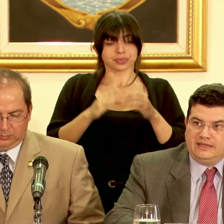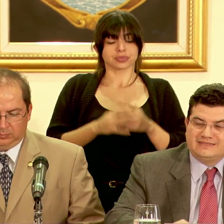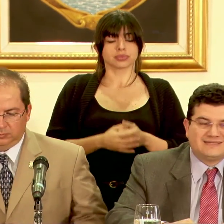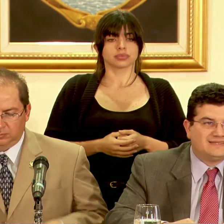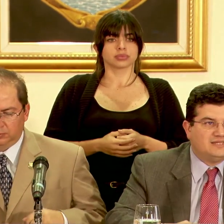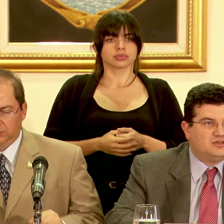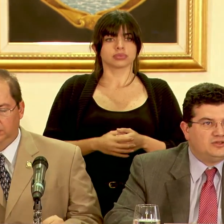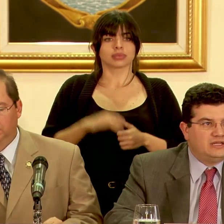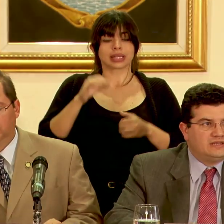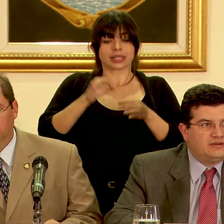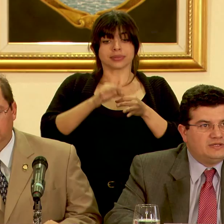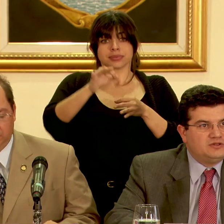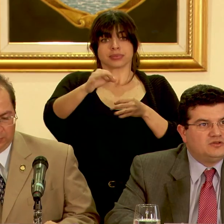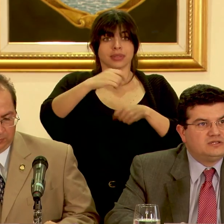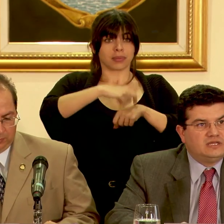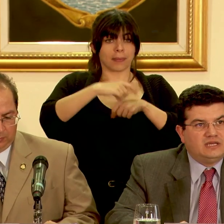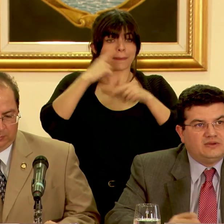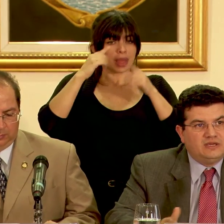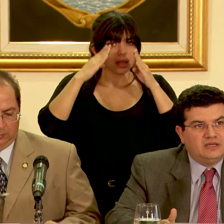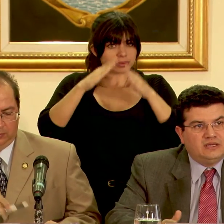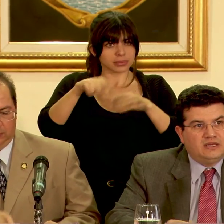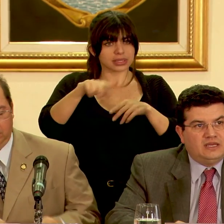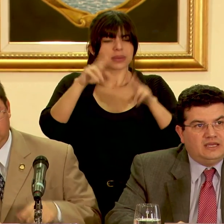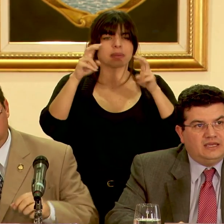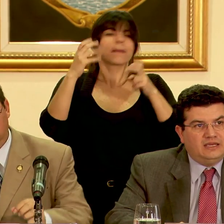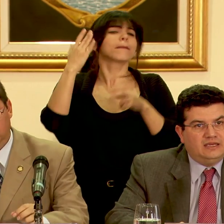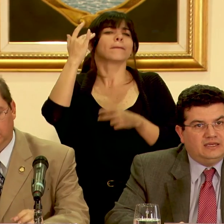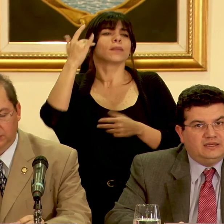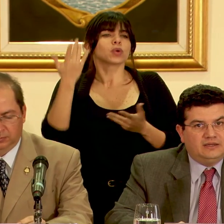esa extensión de la intervención se debe